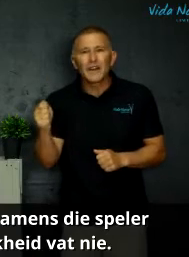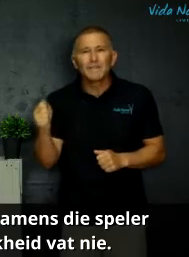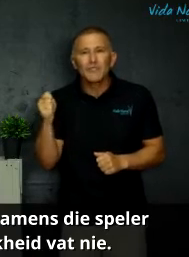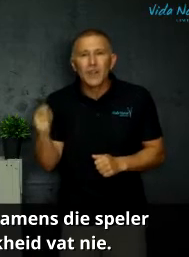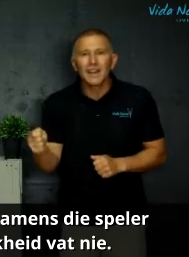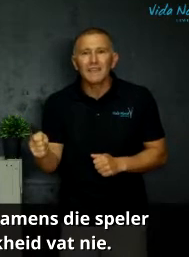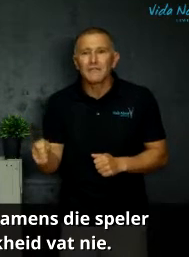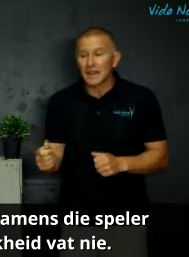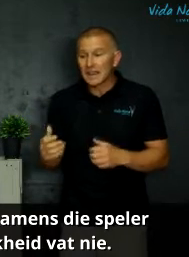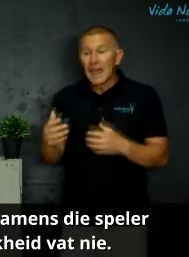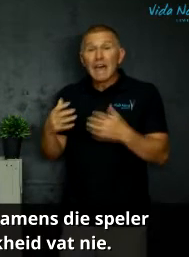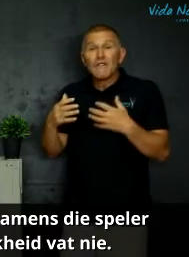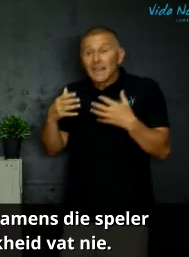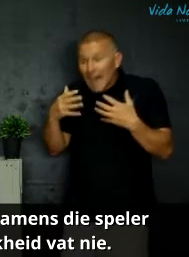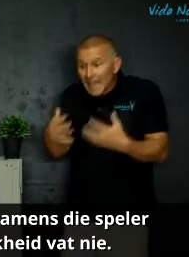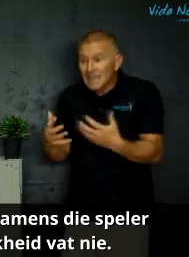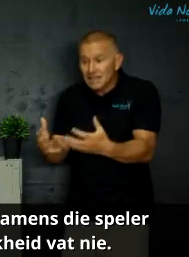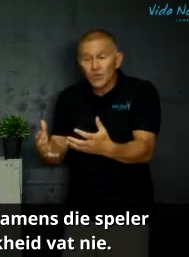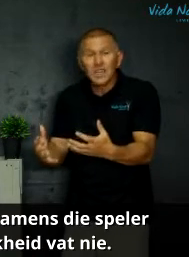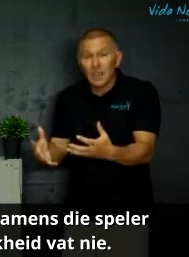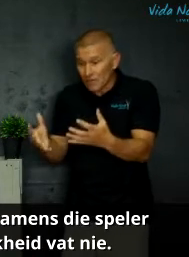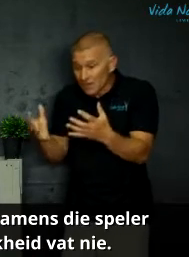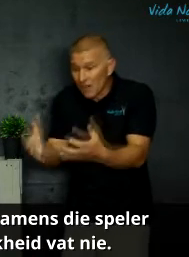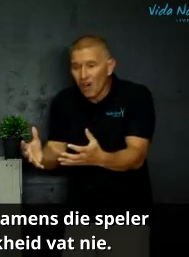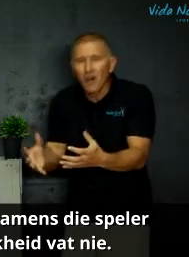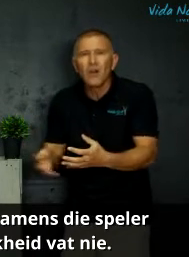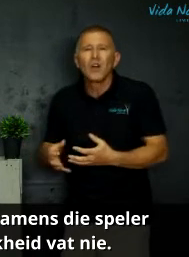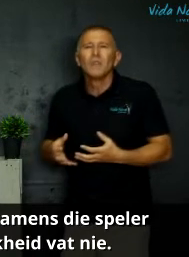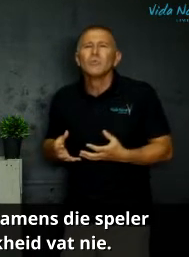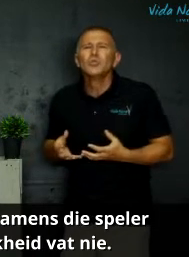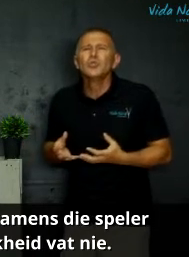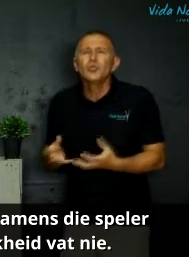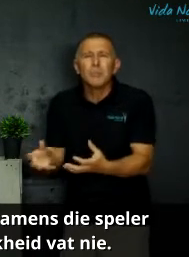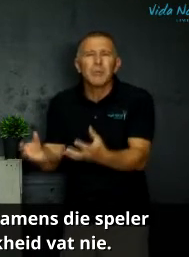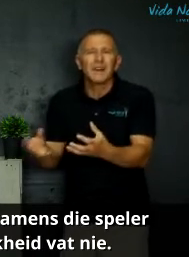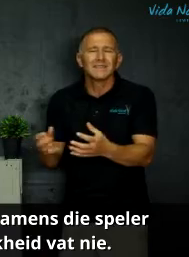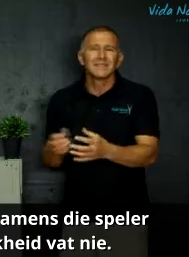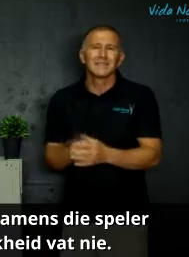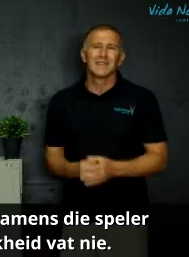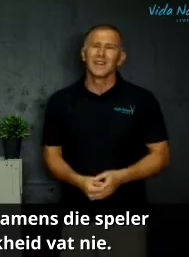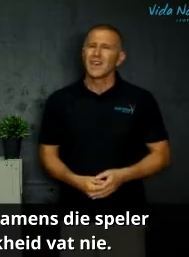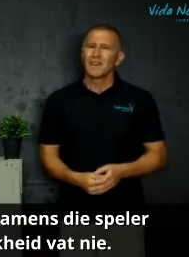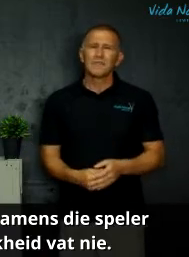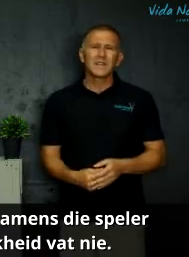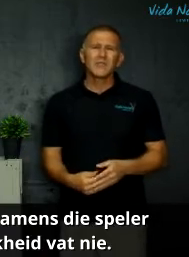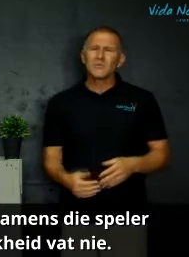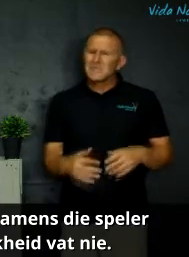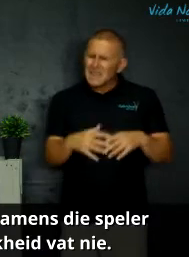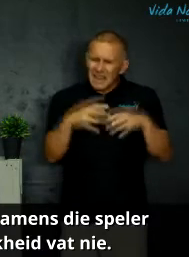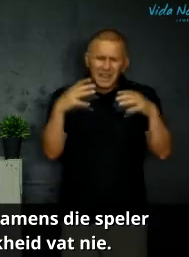verantwoordelik uitvat want hy is nou die een wat daar moet toepas en vrienden ons hele